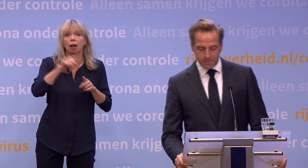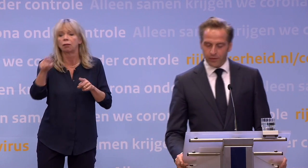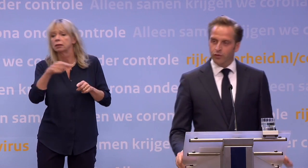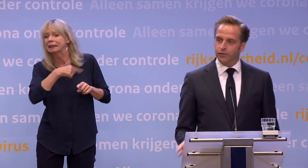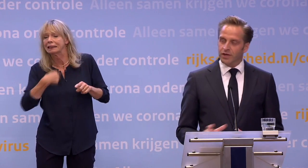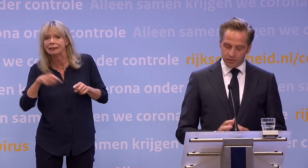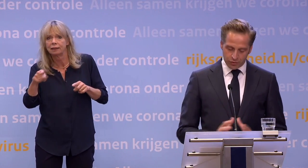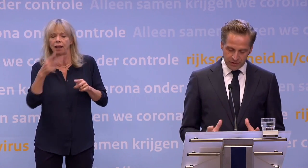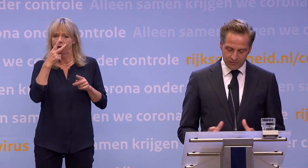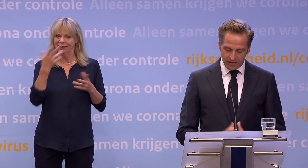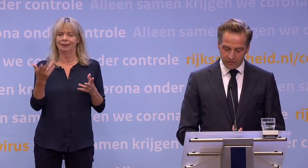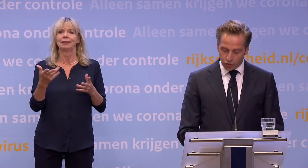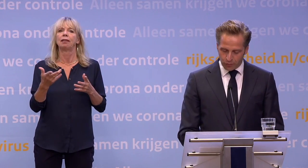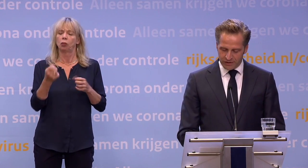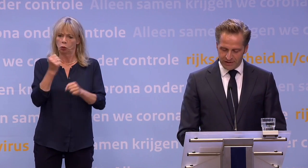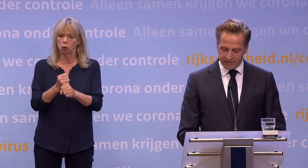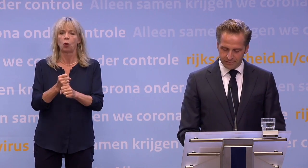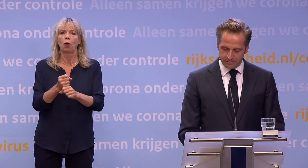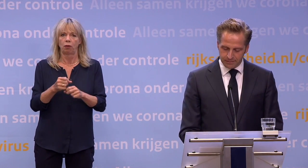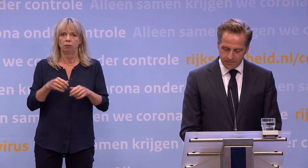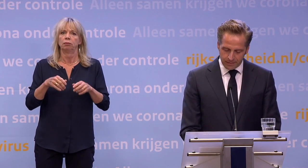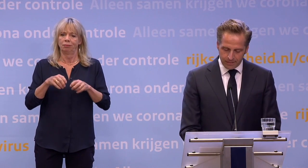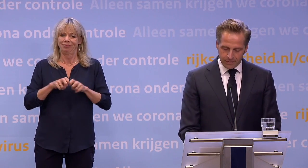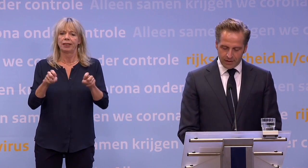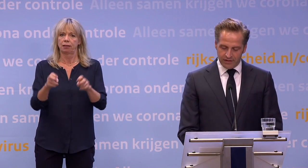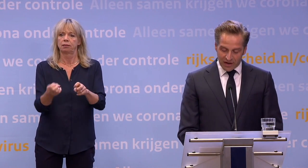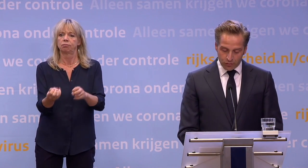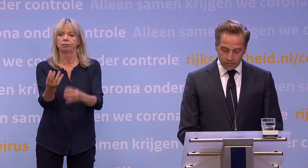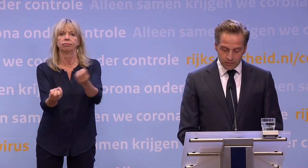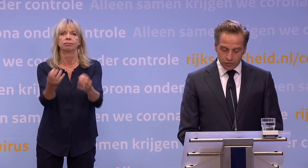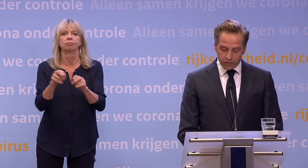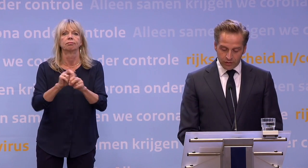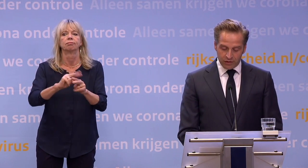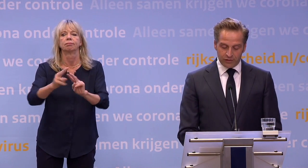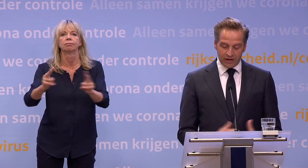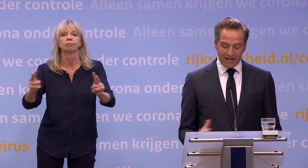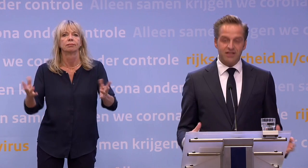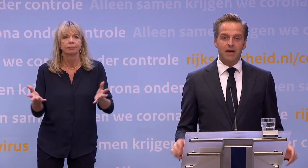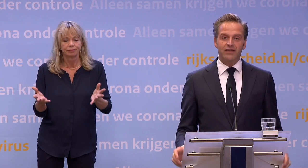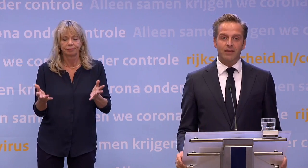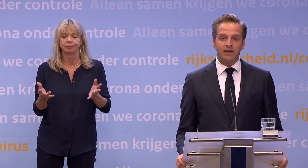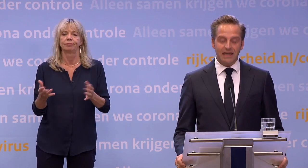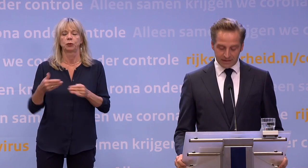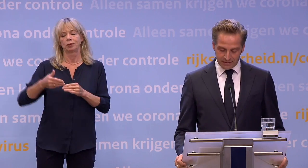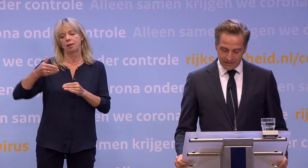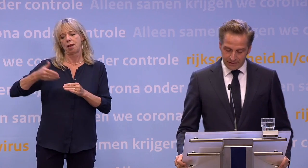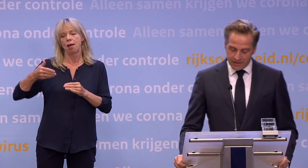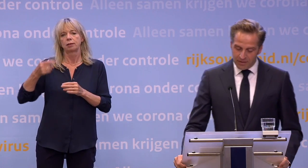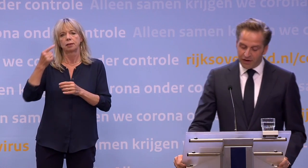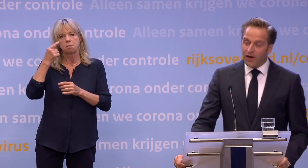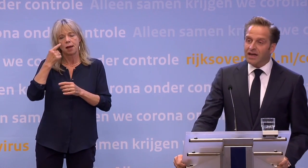hoe het virus plotseling weer de kop op kan steken. En daarom moeten we met wat we de laatste maanden hebben geleerd...